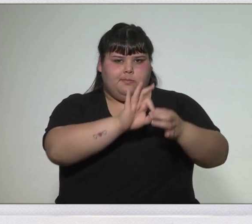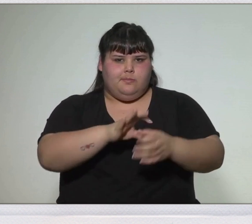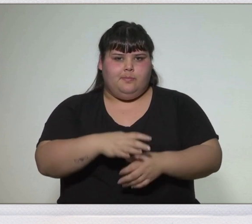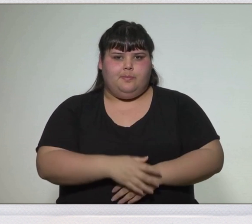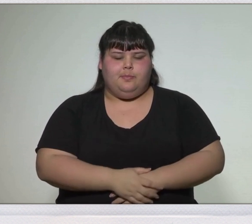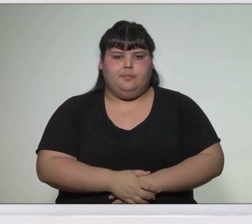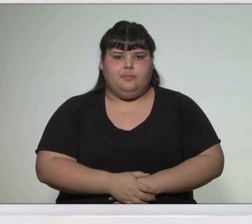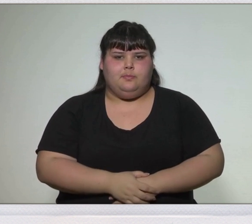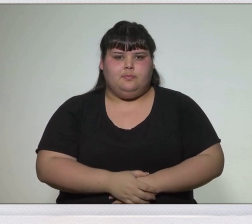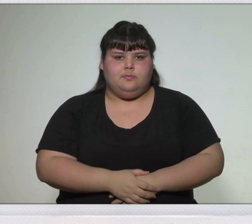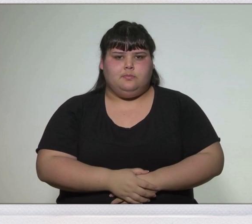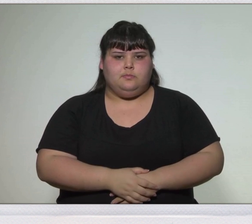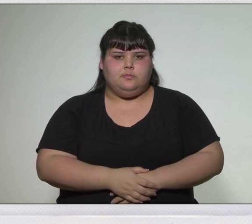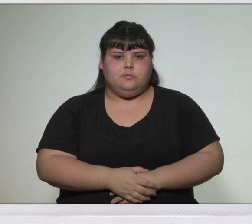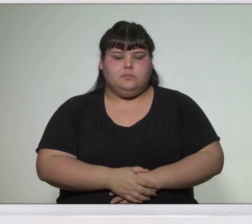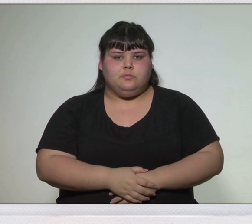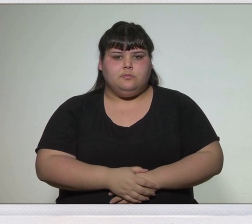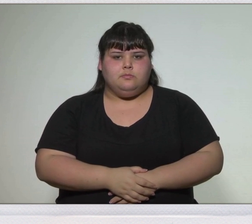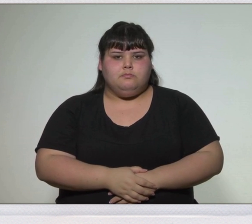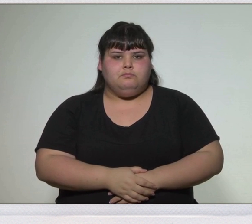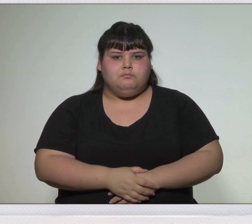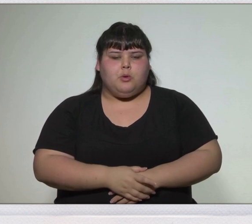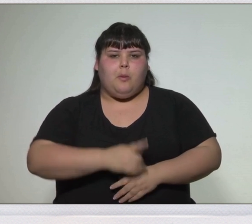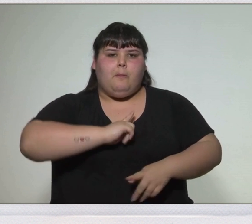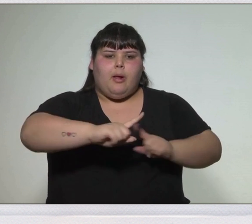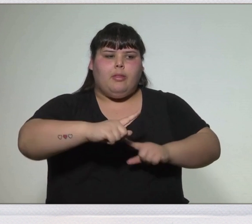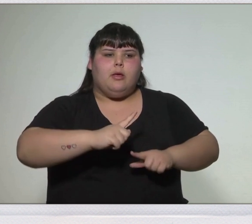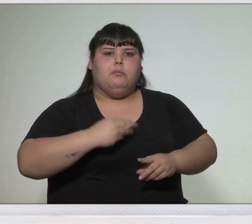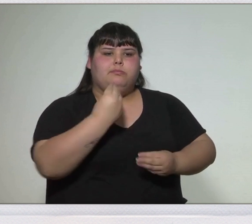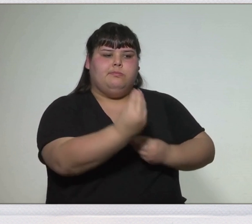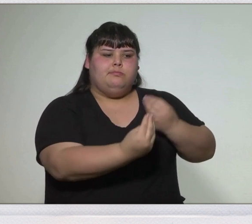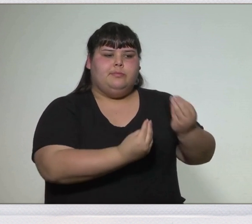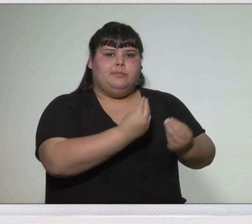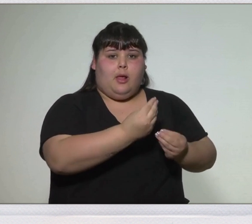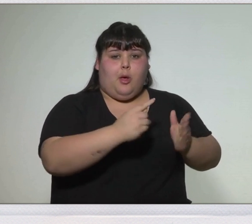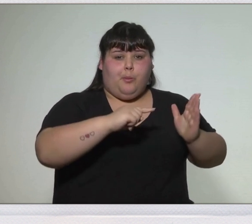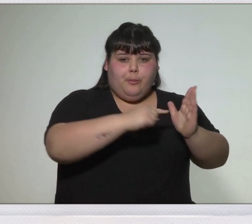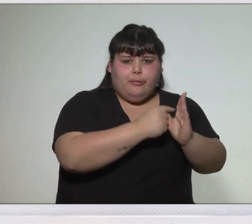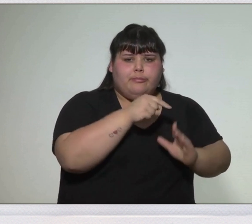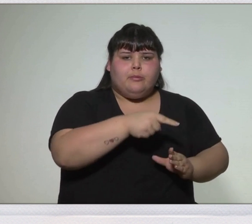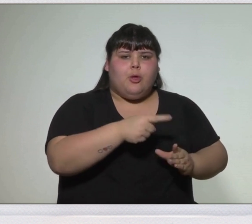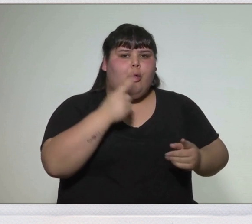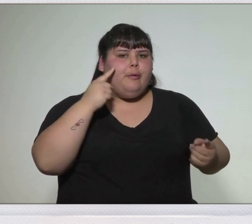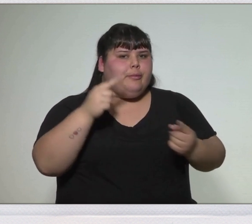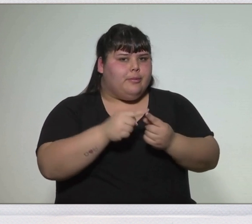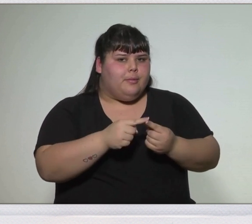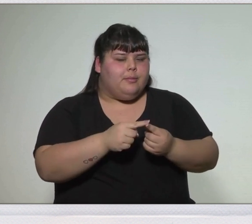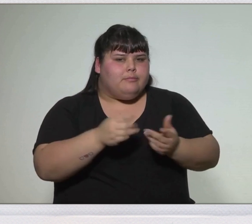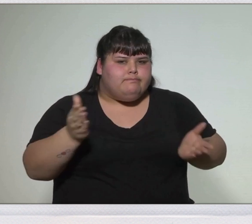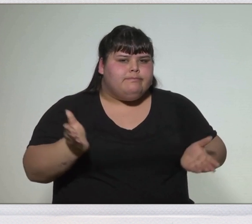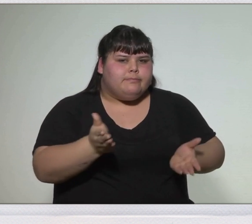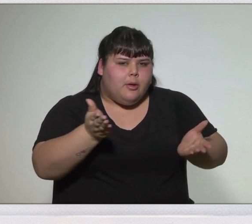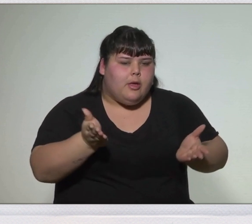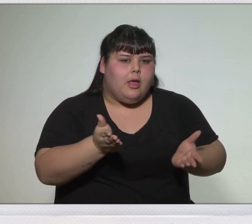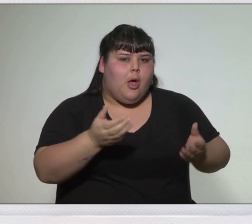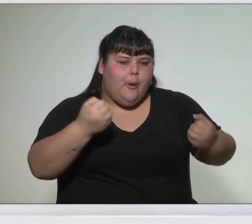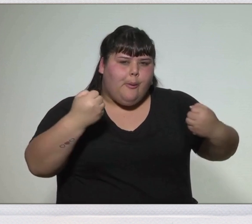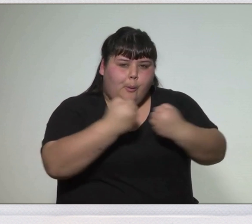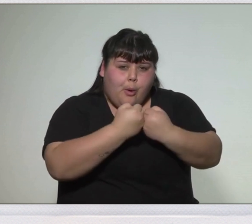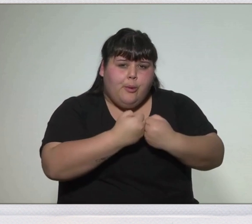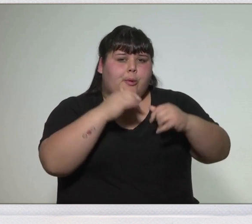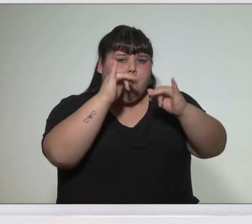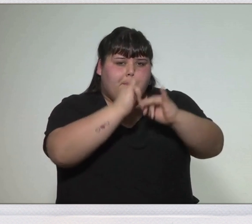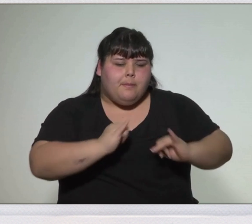Se envían delegados a Buenos Aires para promover un tratado de paz y unión